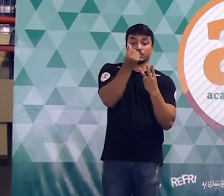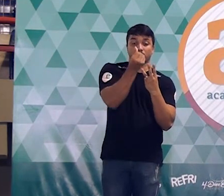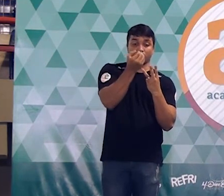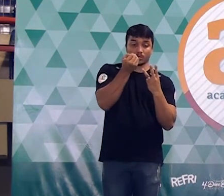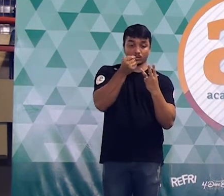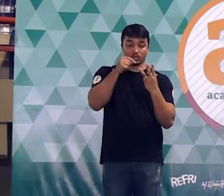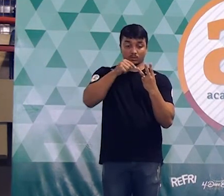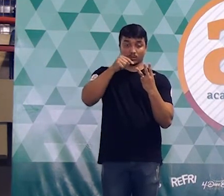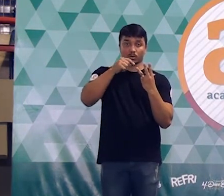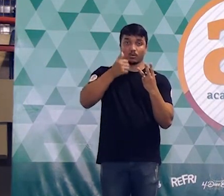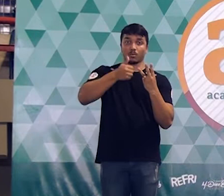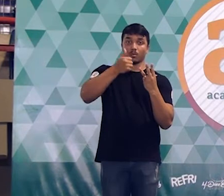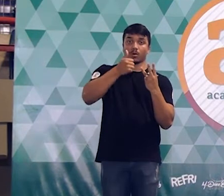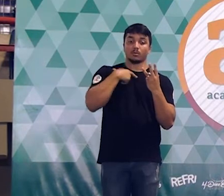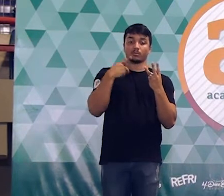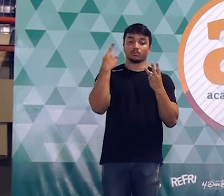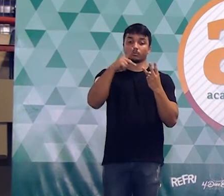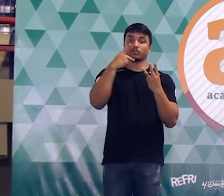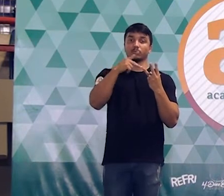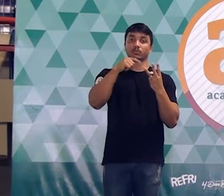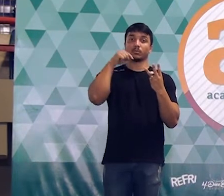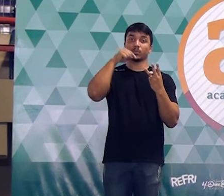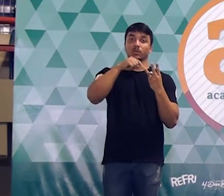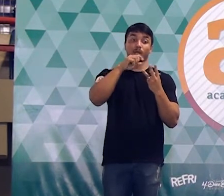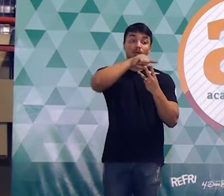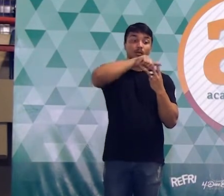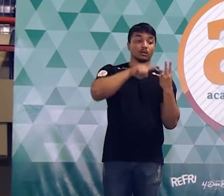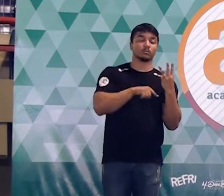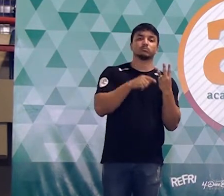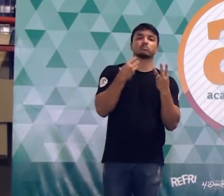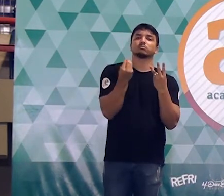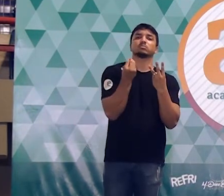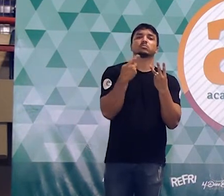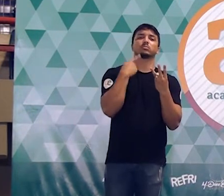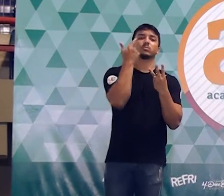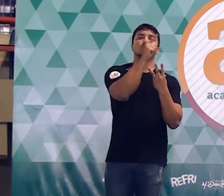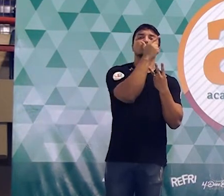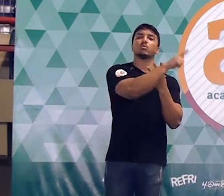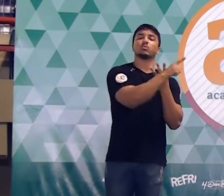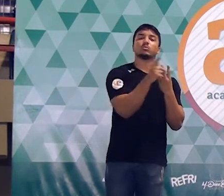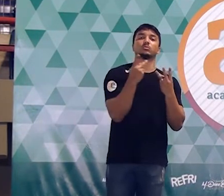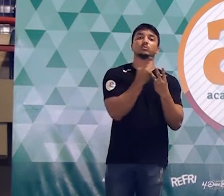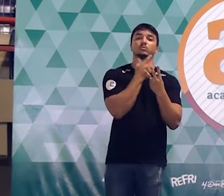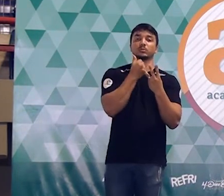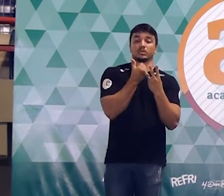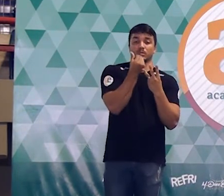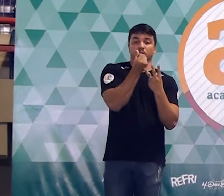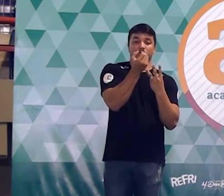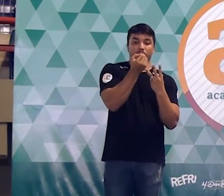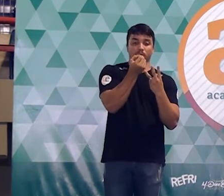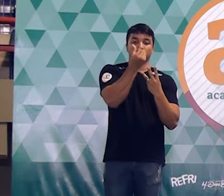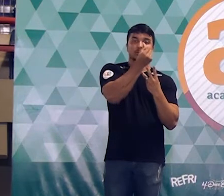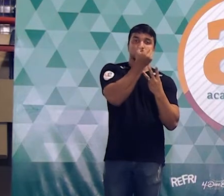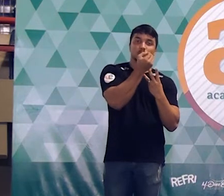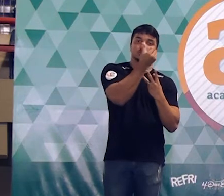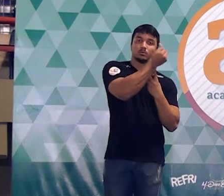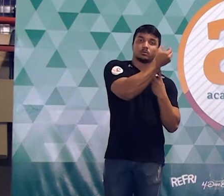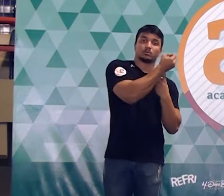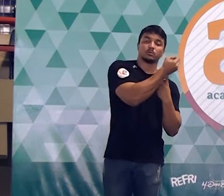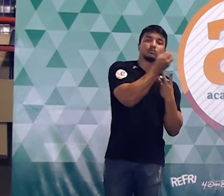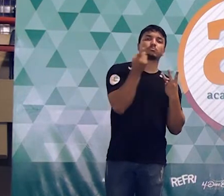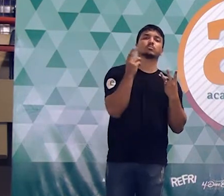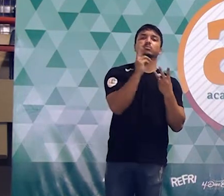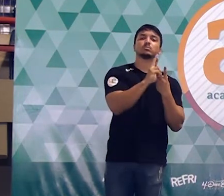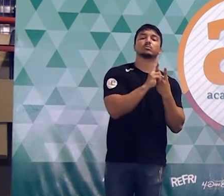Mas 60 graus, não é para um setor? São três. O é que acontece se eu juntar os três? Quanto é que é três vezes 60?